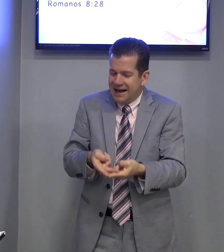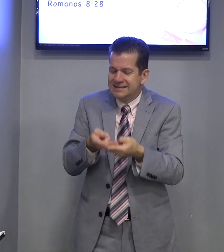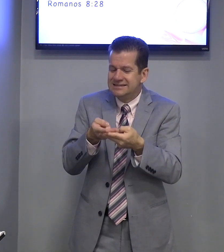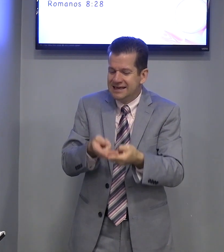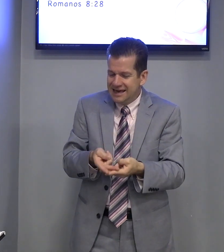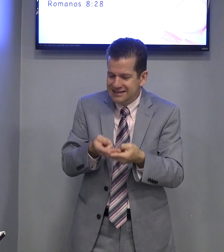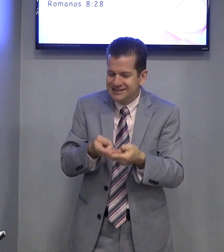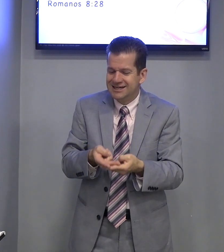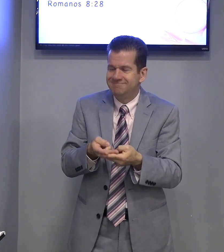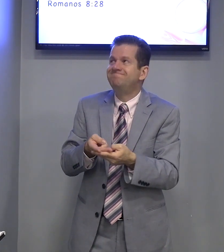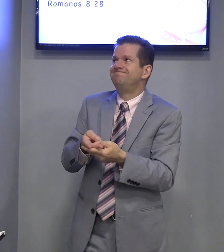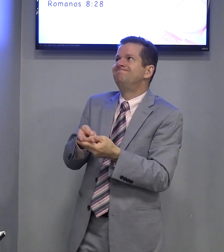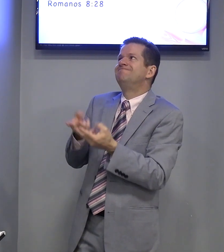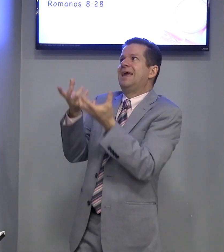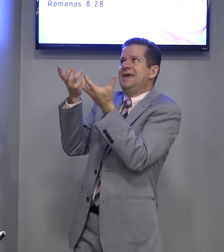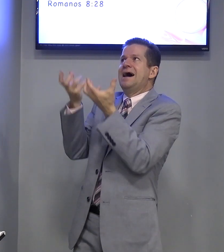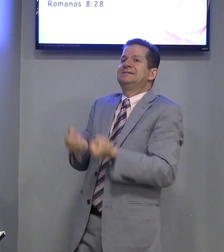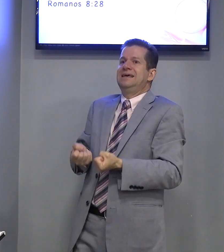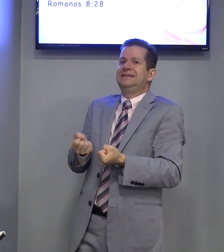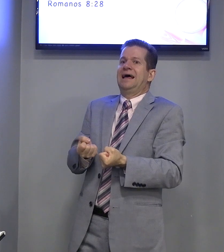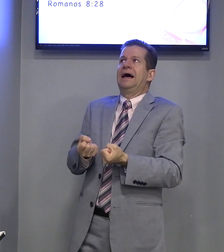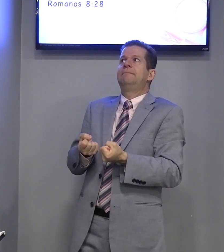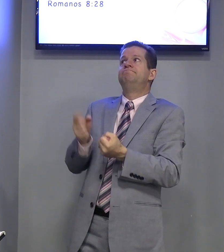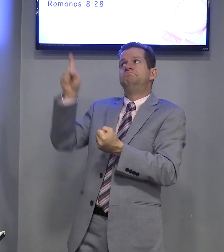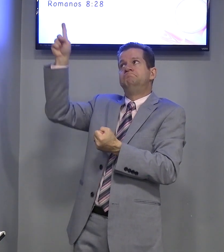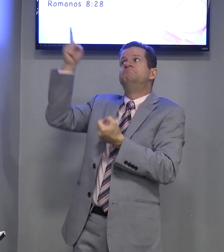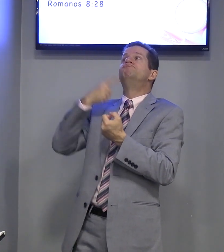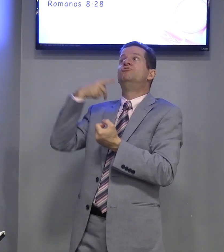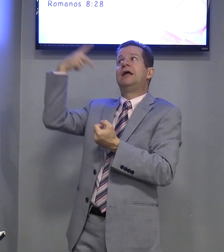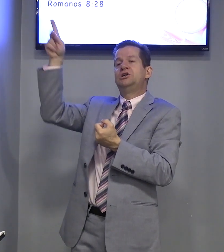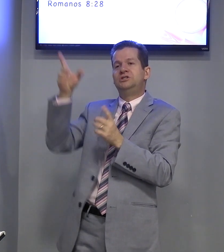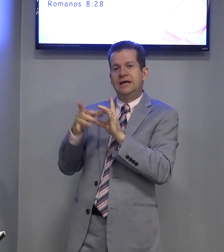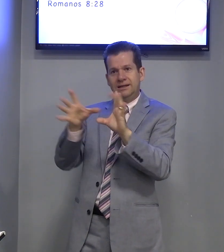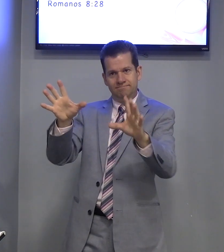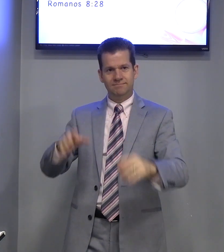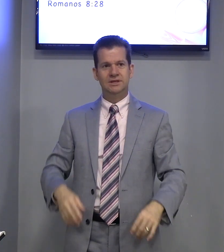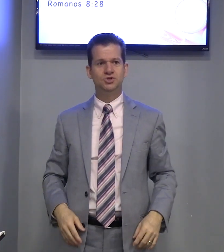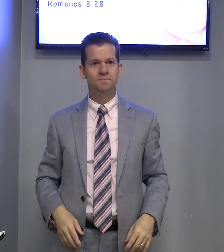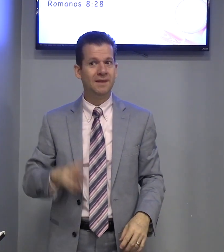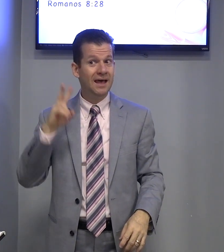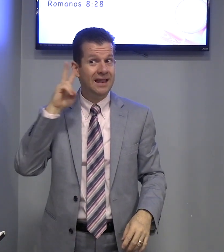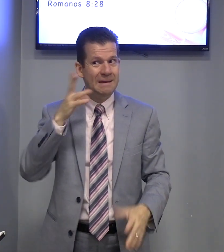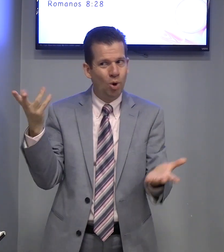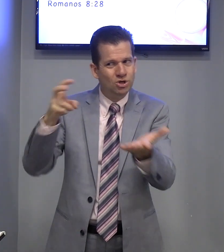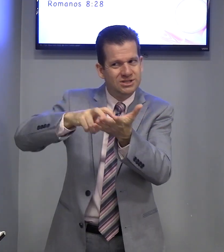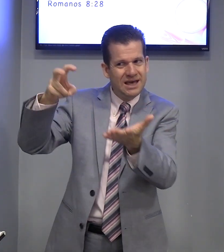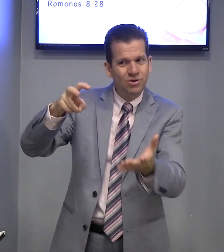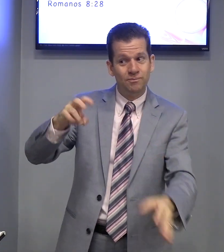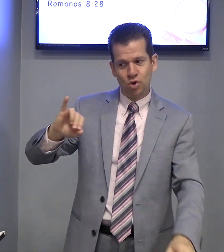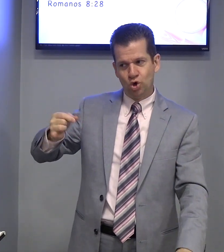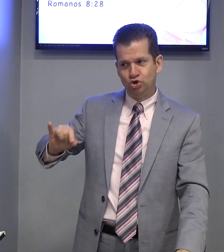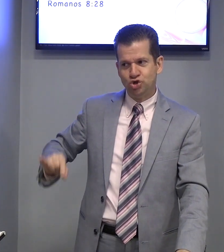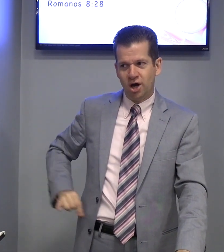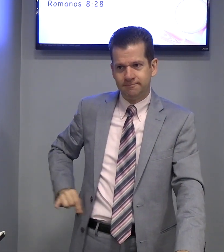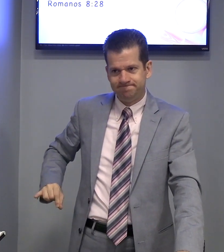paciência e aceitar a vontade dele nisso. Lembra hoje cedo? Jó